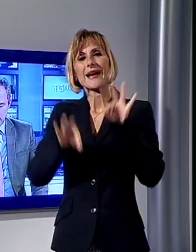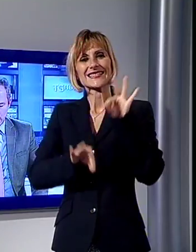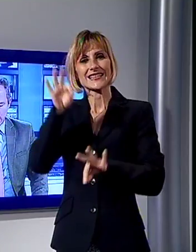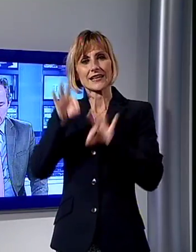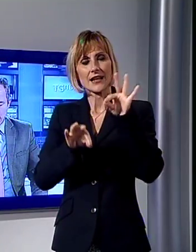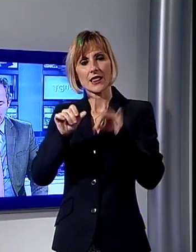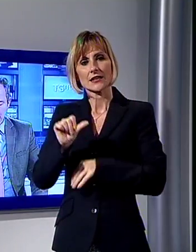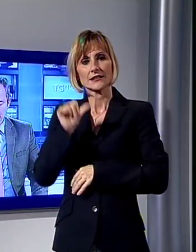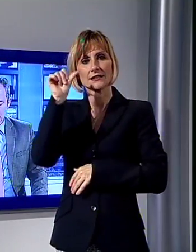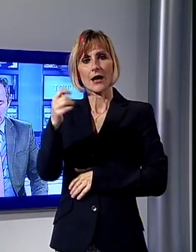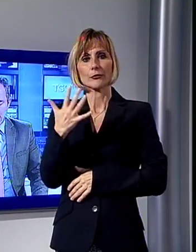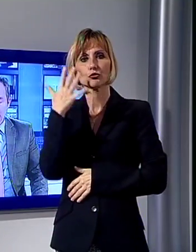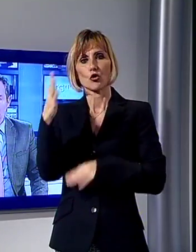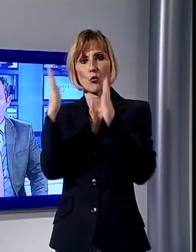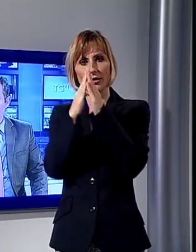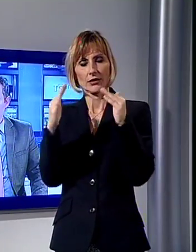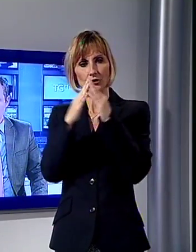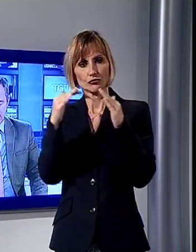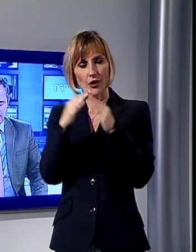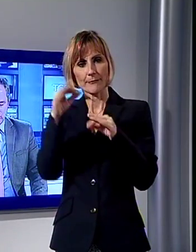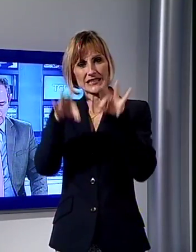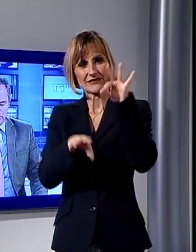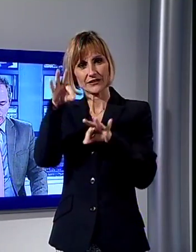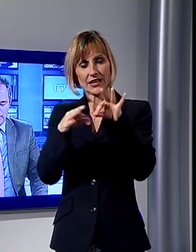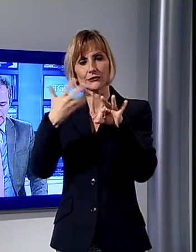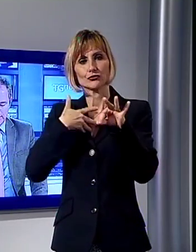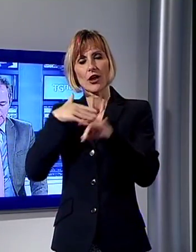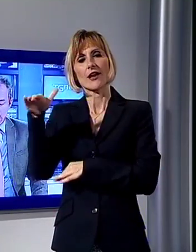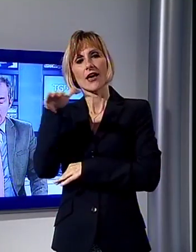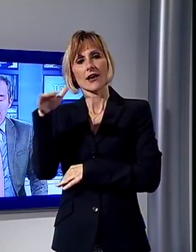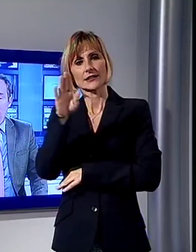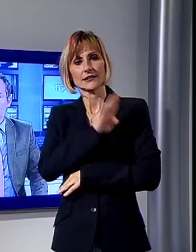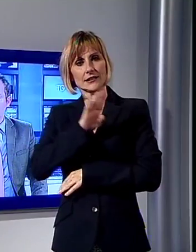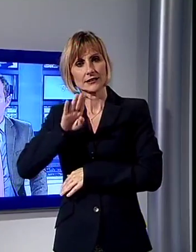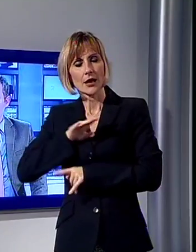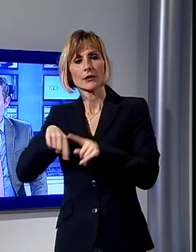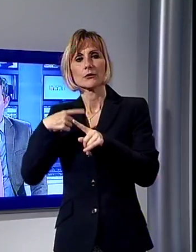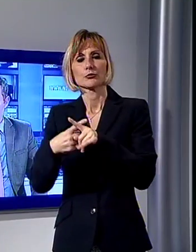5 dicembre vedrà sfilare nella chiesa di San Francesco ragazzi disabili e loro coetani.